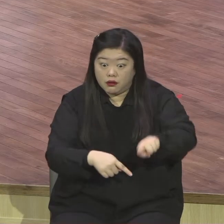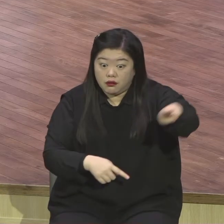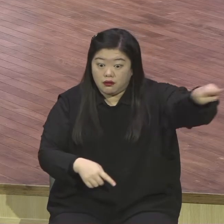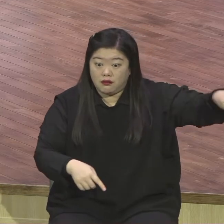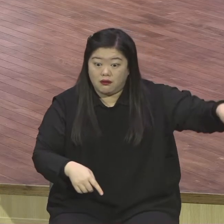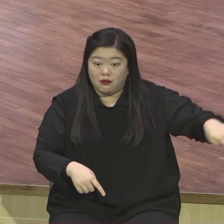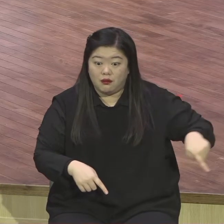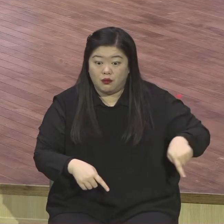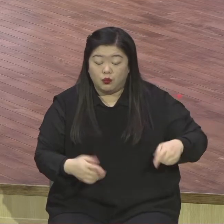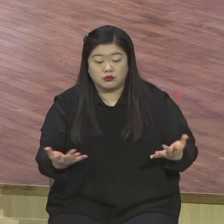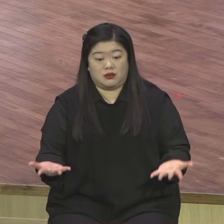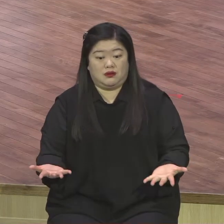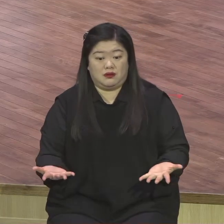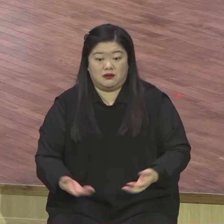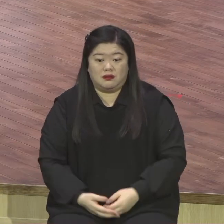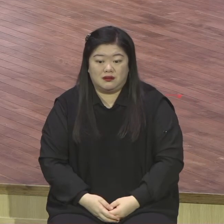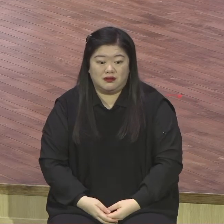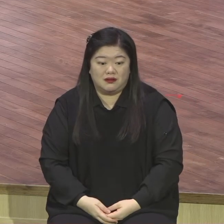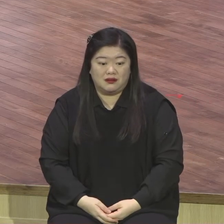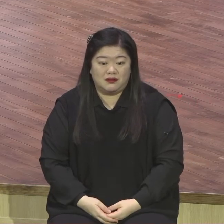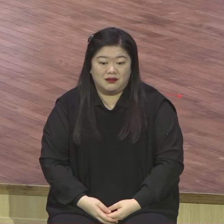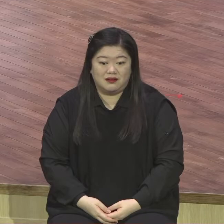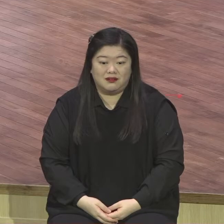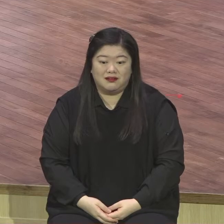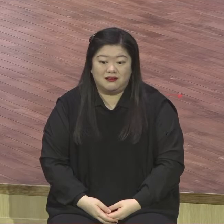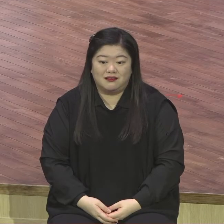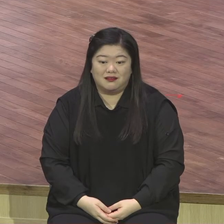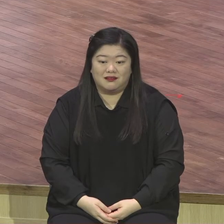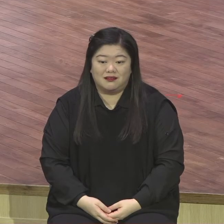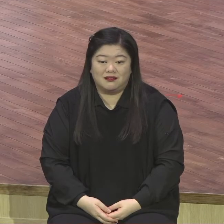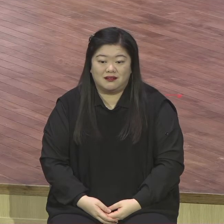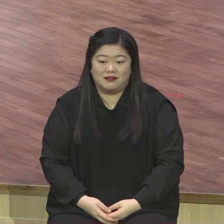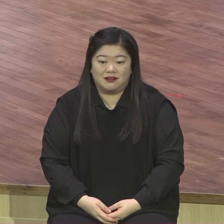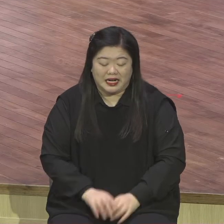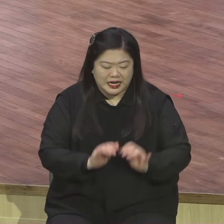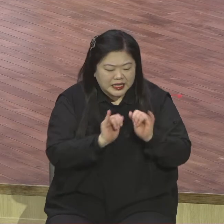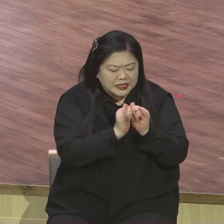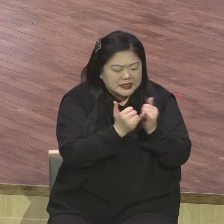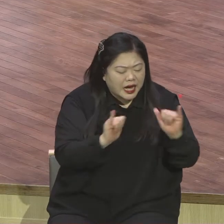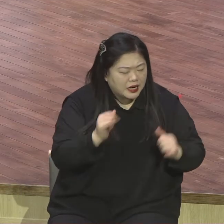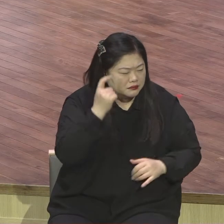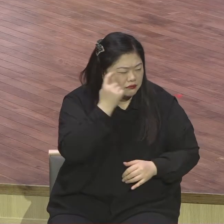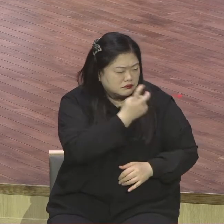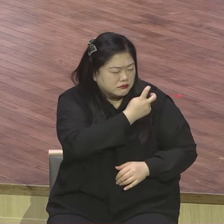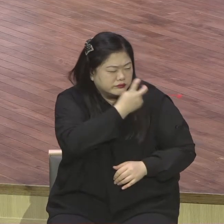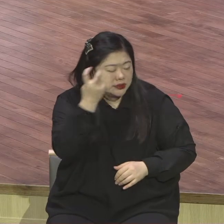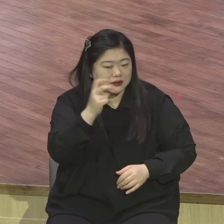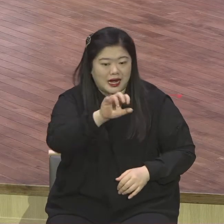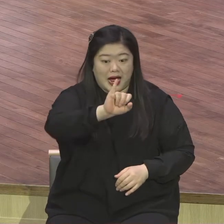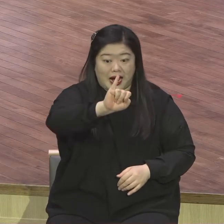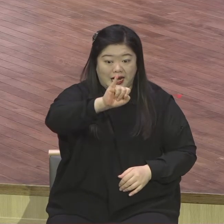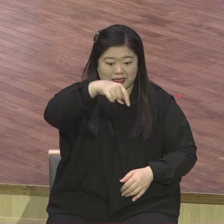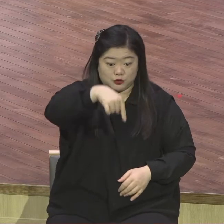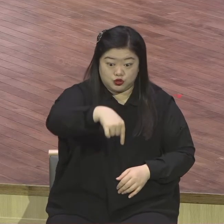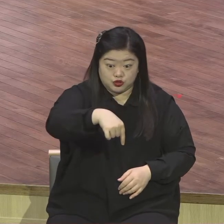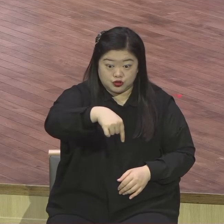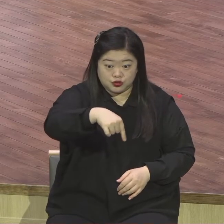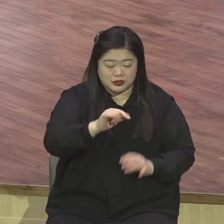아이쿠 200도 안 되는 건물이 가지고 전능자 하나님 행하신 것이 이해가 돼요. 그래서